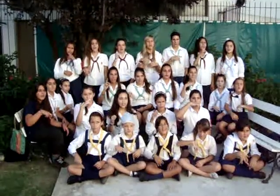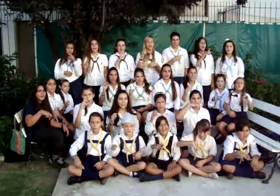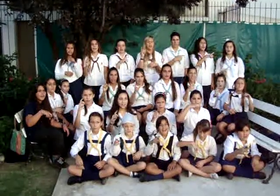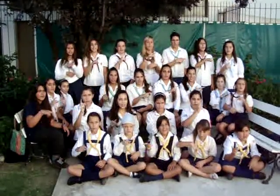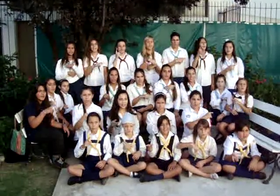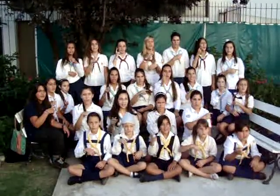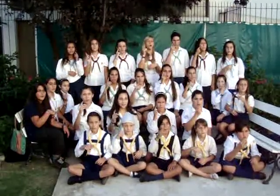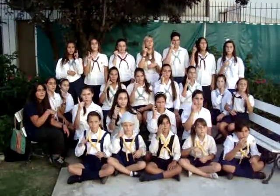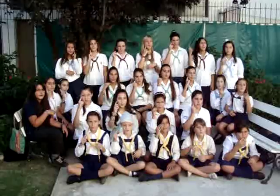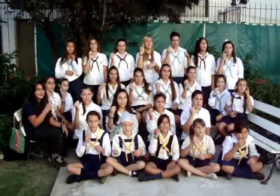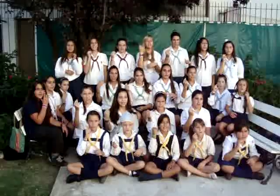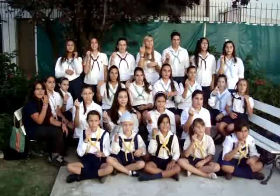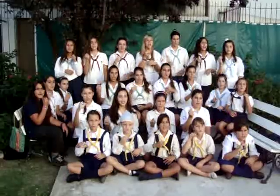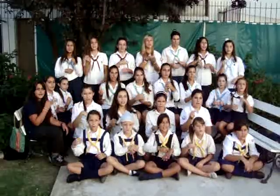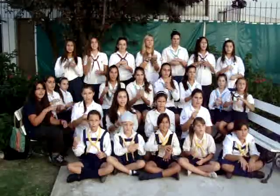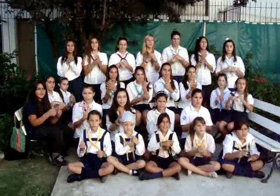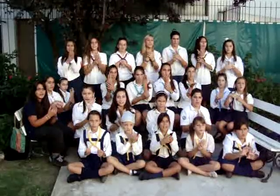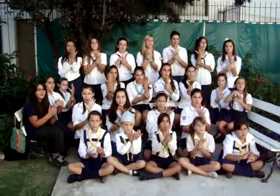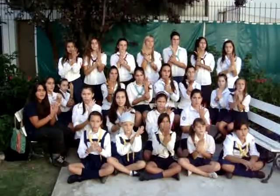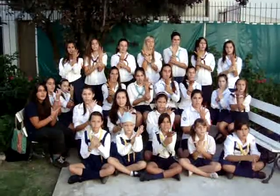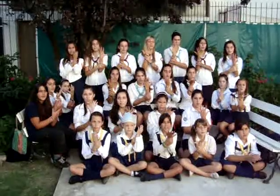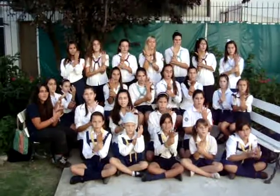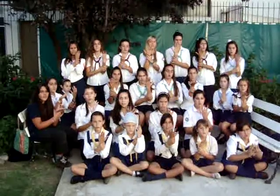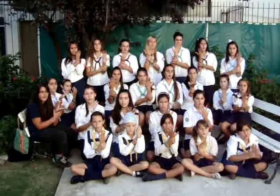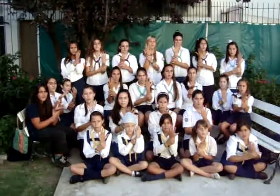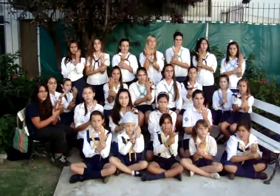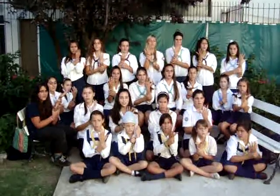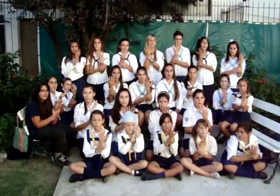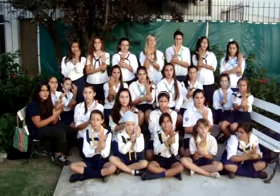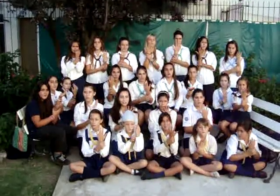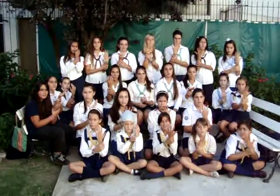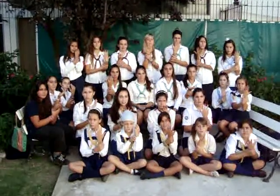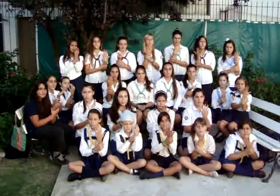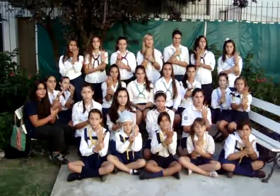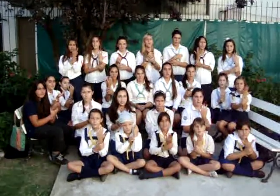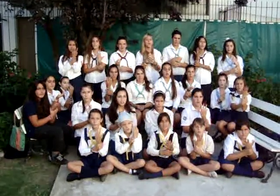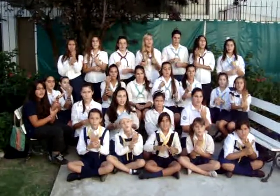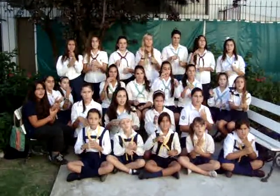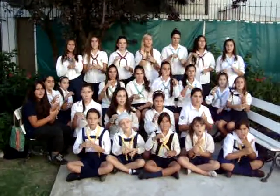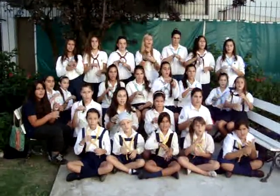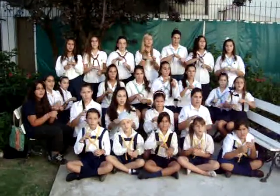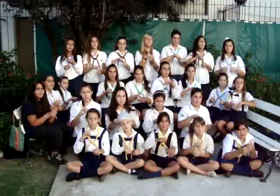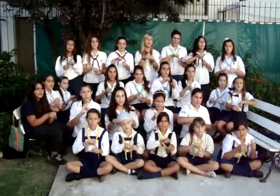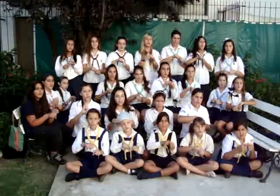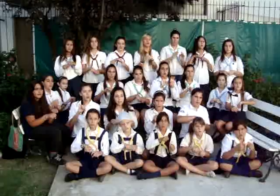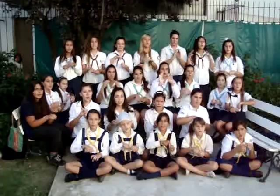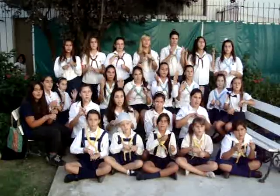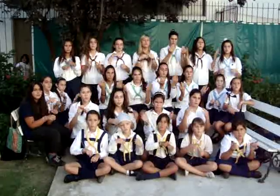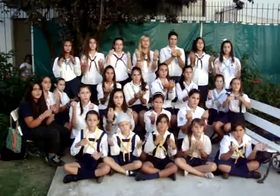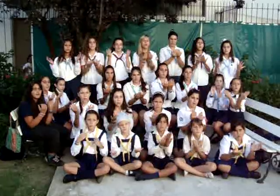aquel hombre genial que nos creó. Dejar mejor al mundo,